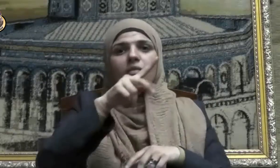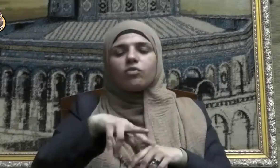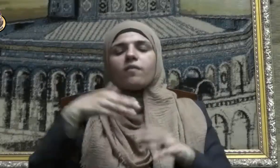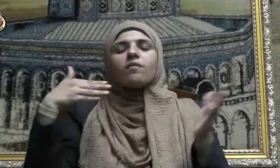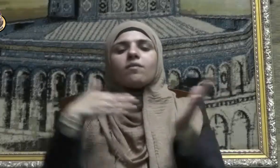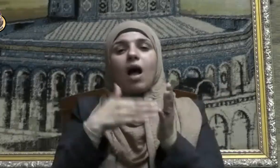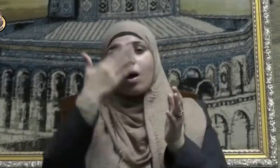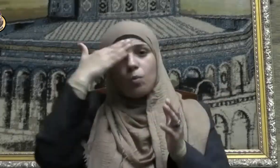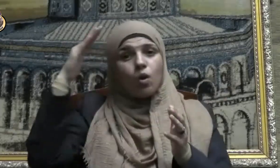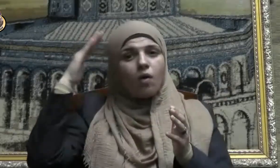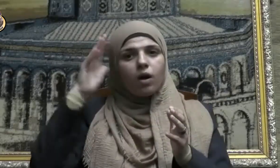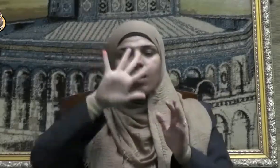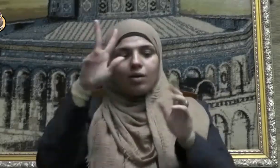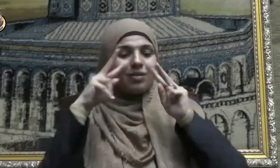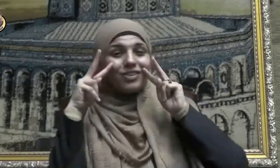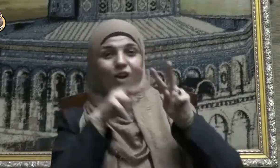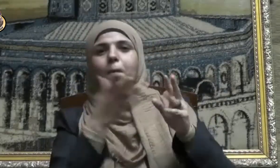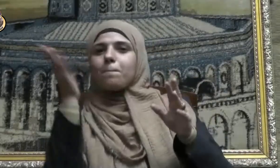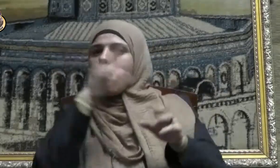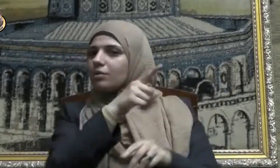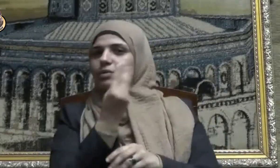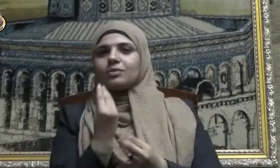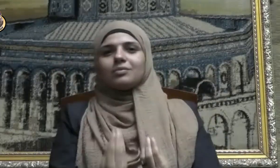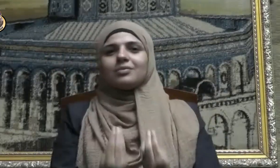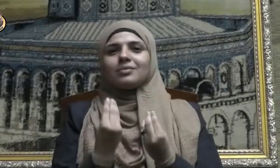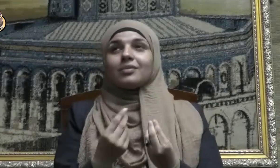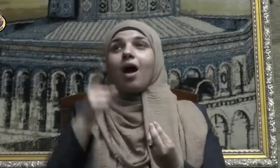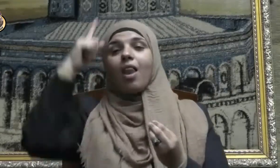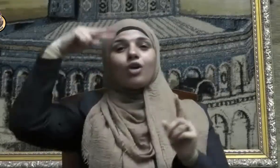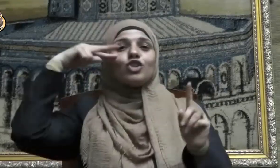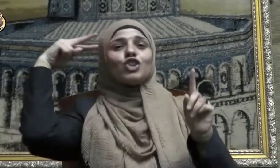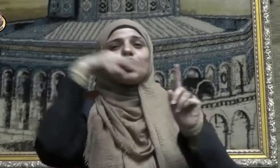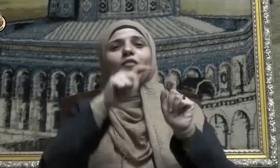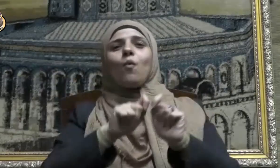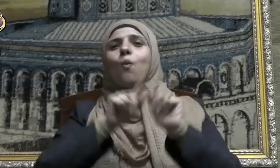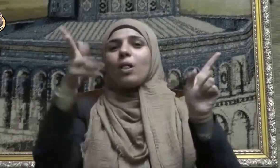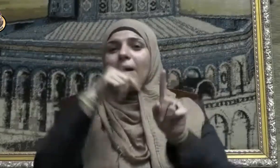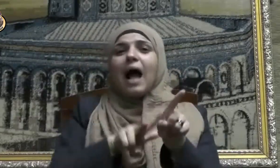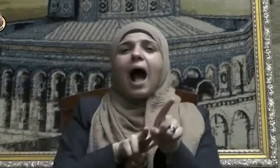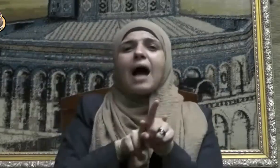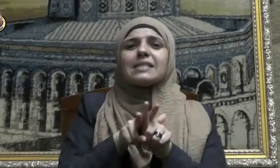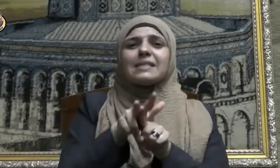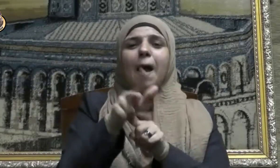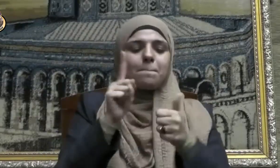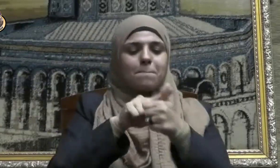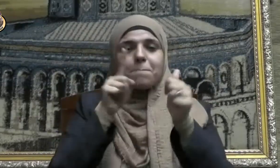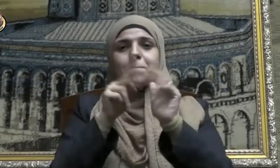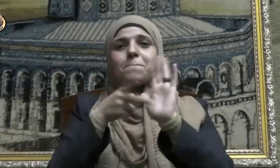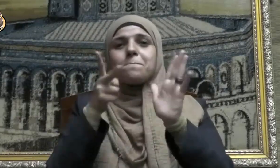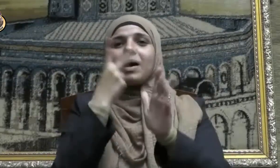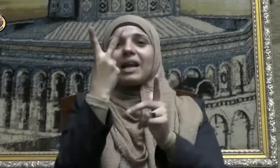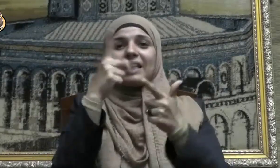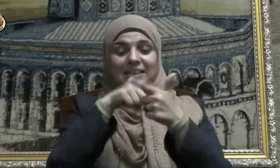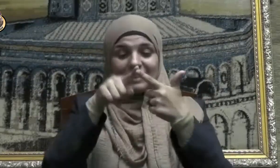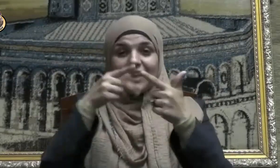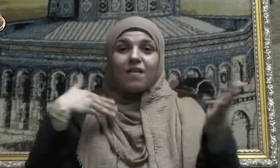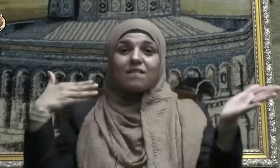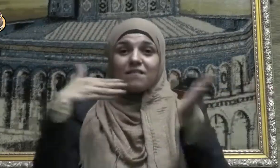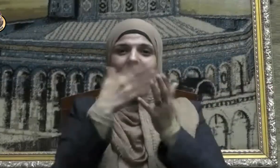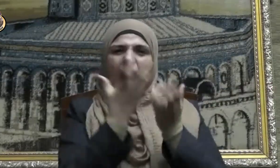لا تعلمهم نحن نعلمهم سنعذبهم مرتين ثم يردون إلى عذاب